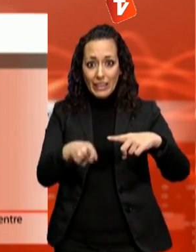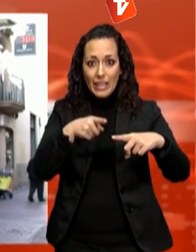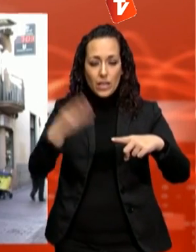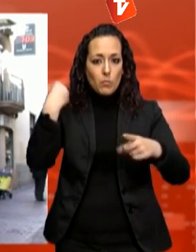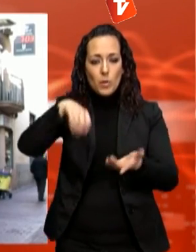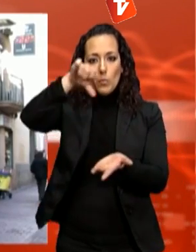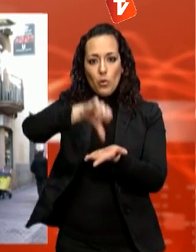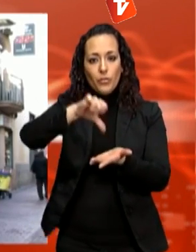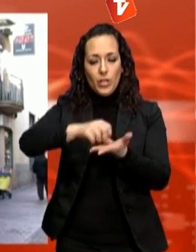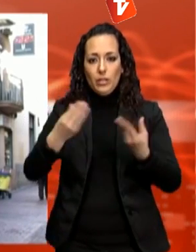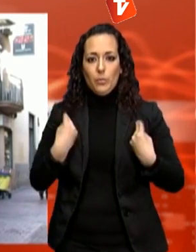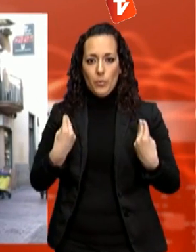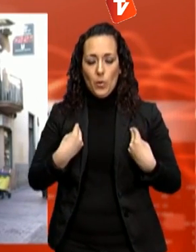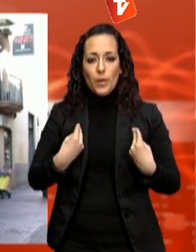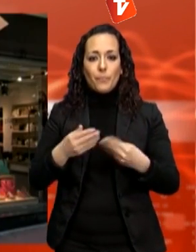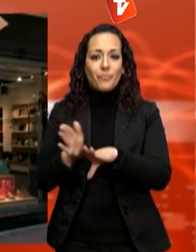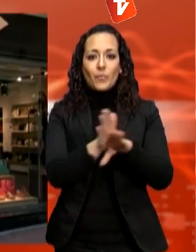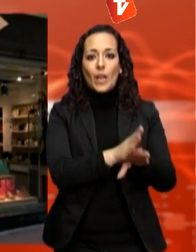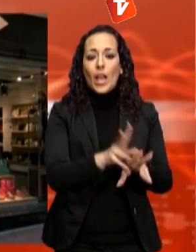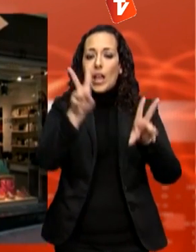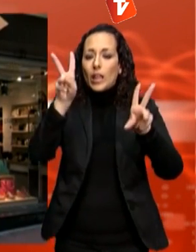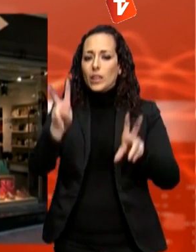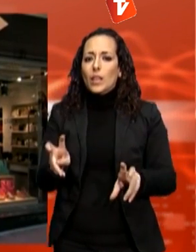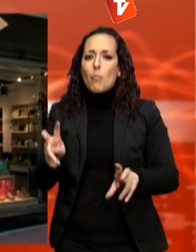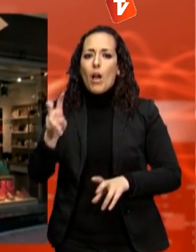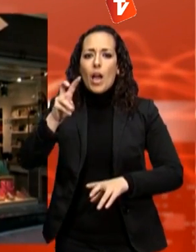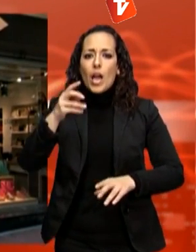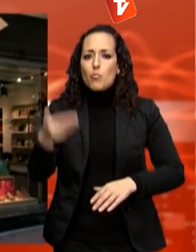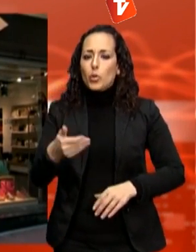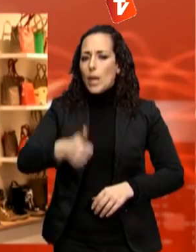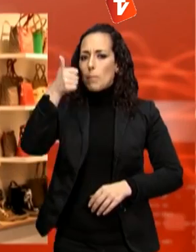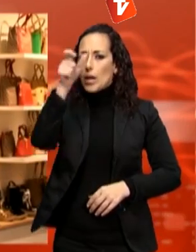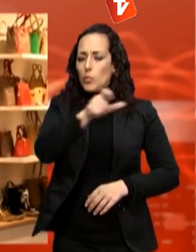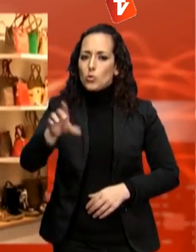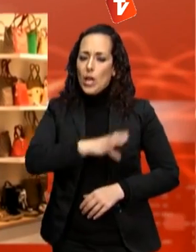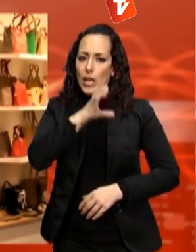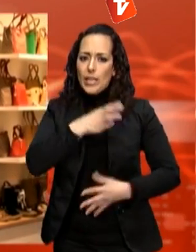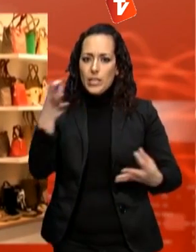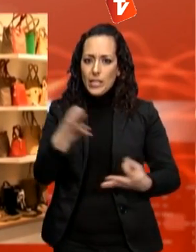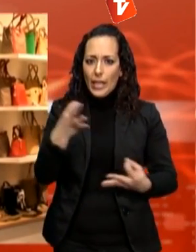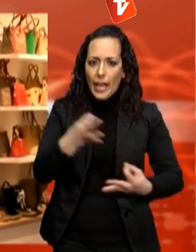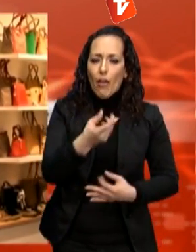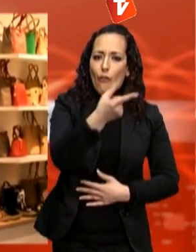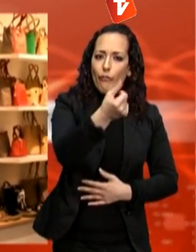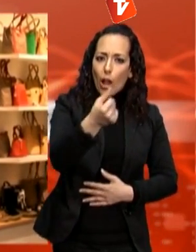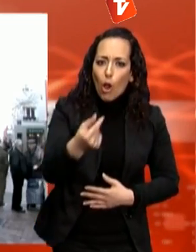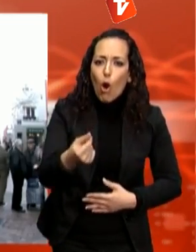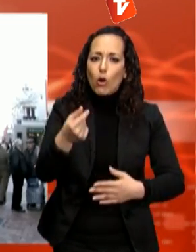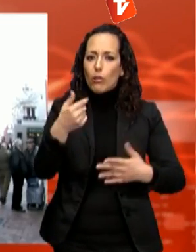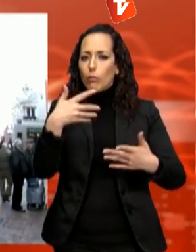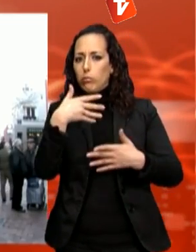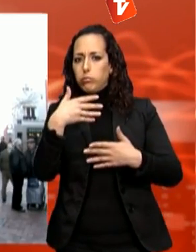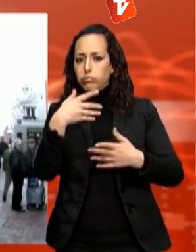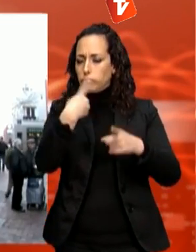centre. El que més valoren els clients és l'ambient, l'oferta i la proximitat. El que menys, l'accessibilitat i l'aparcament. Aquesta